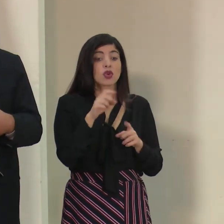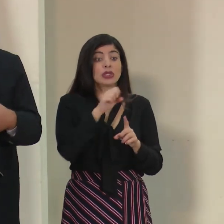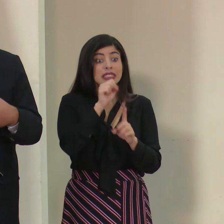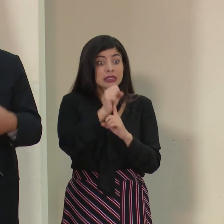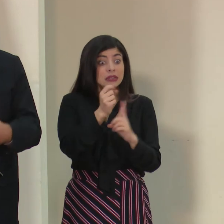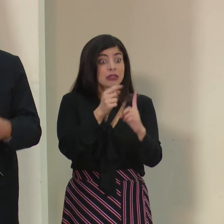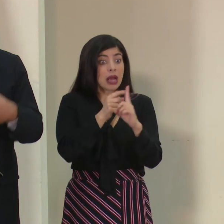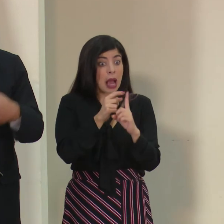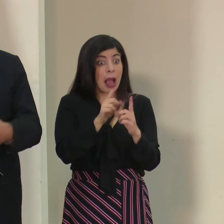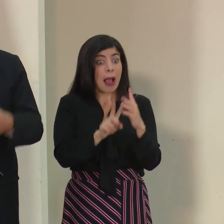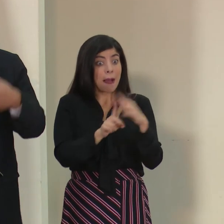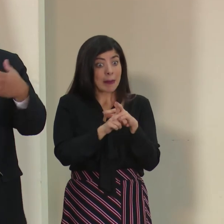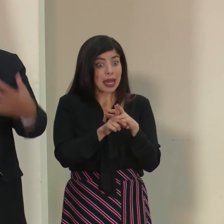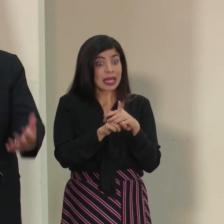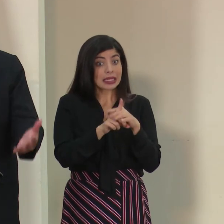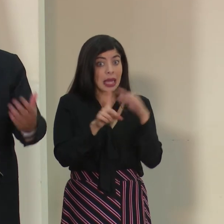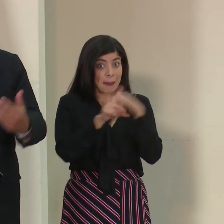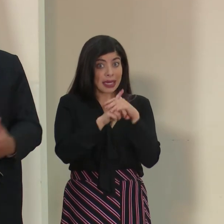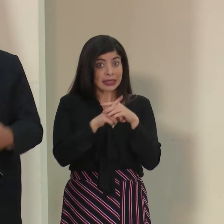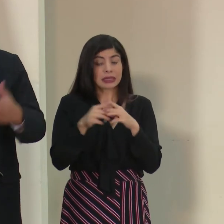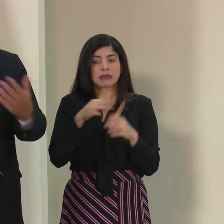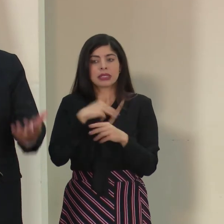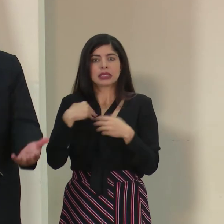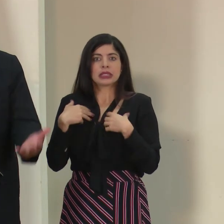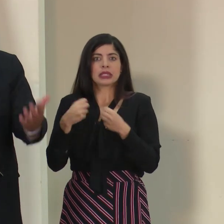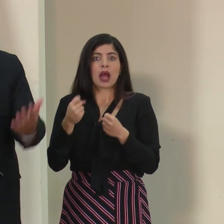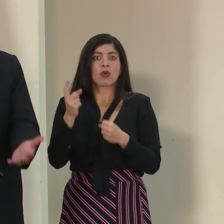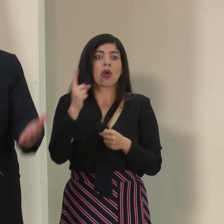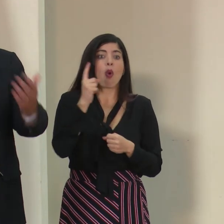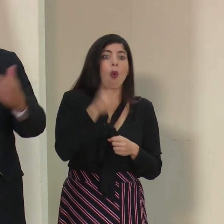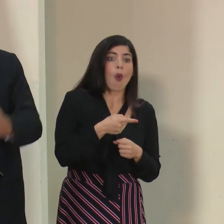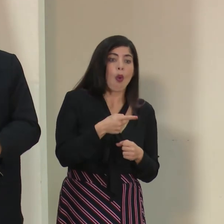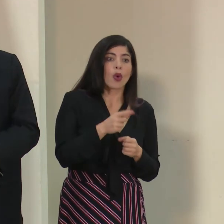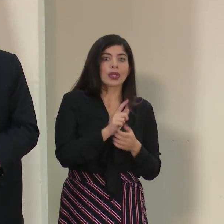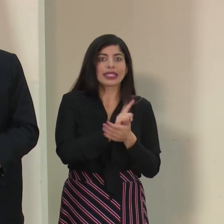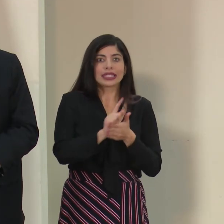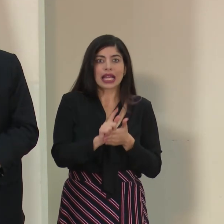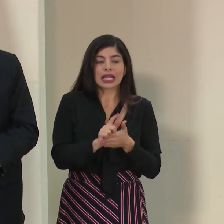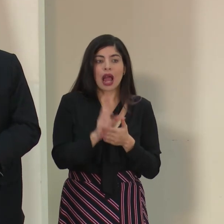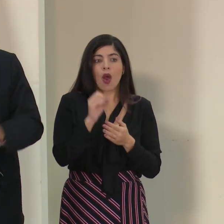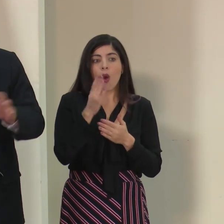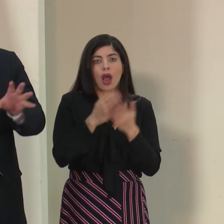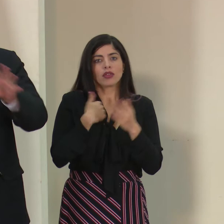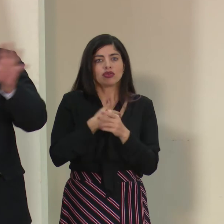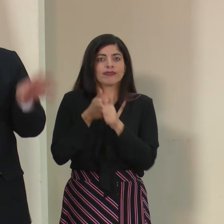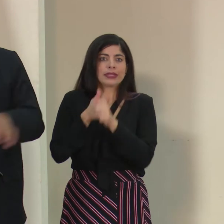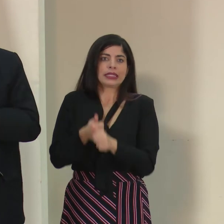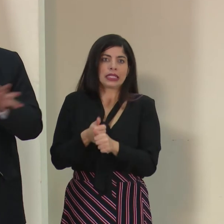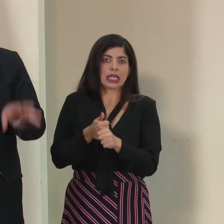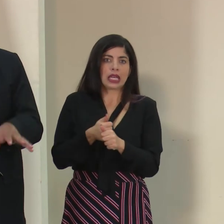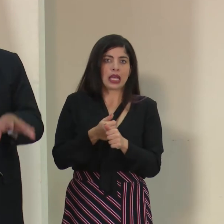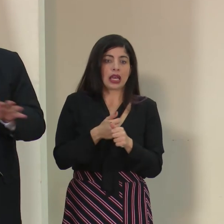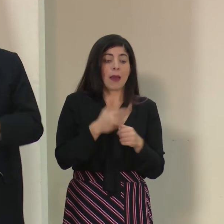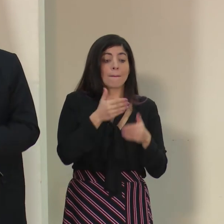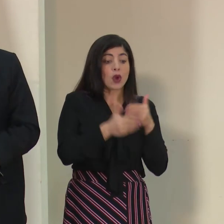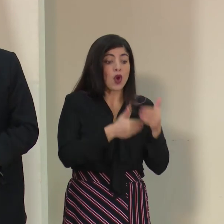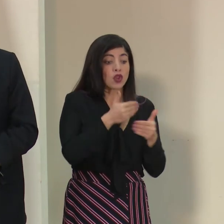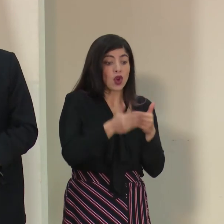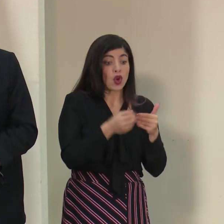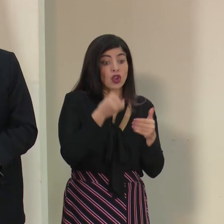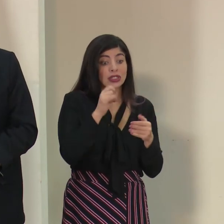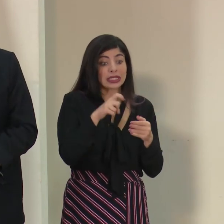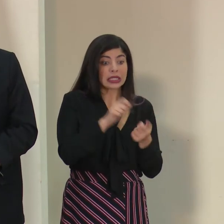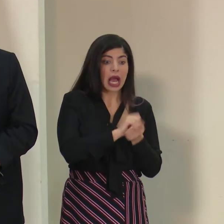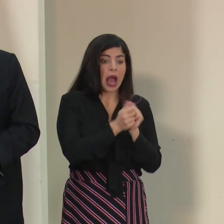cuáles son las condiciones que establezca el ministerio mediante una orden sanitaria o mediante algún lineamiento que nos haga cambiar el protocolo de ser